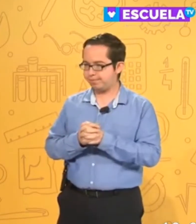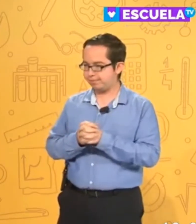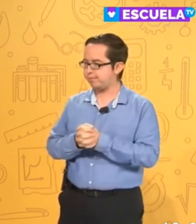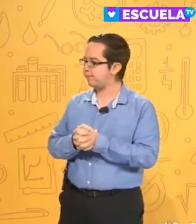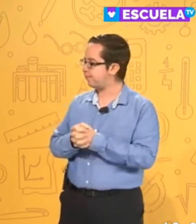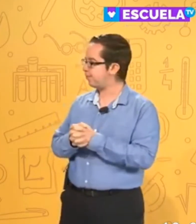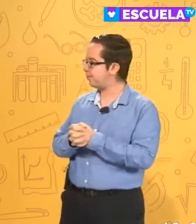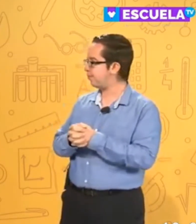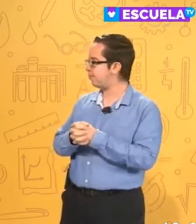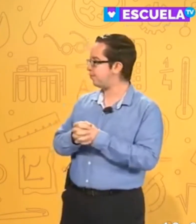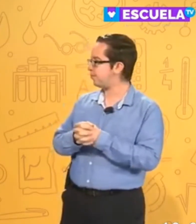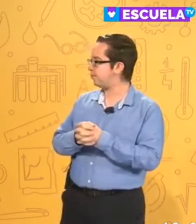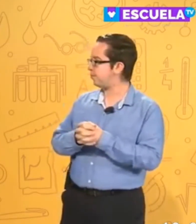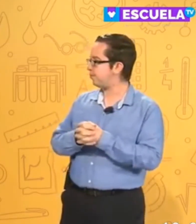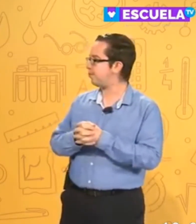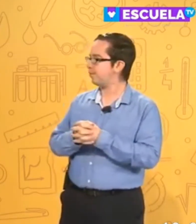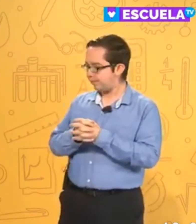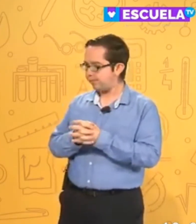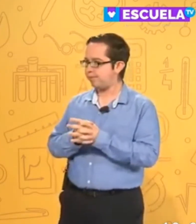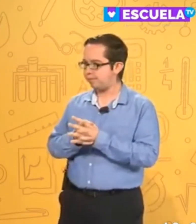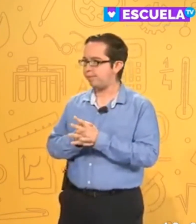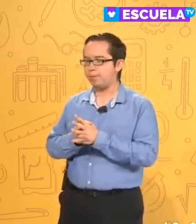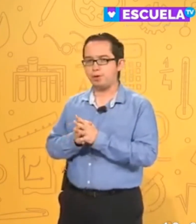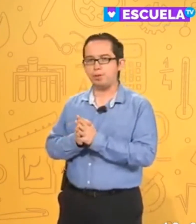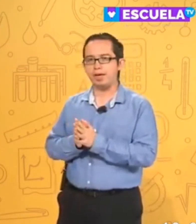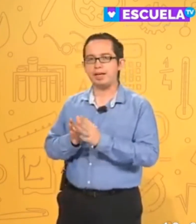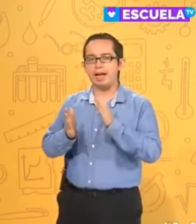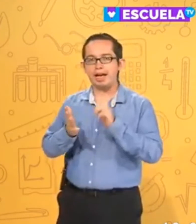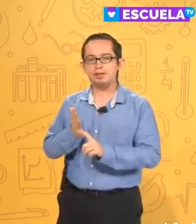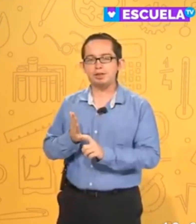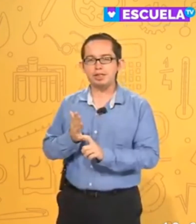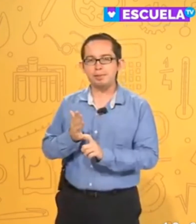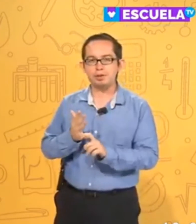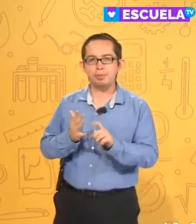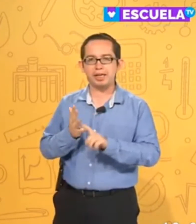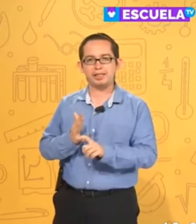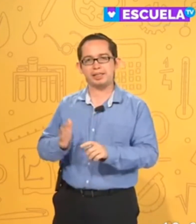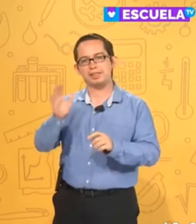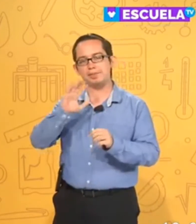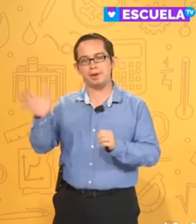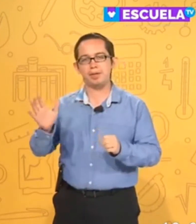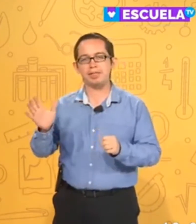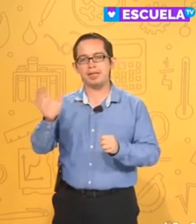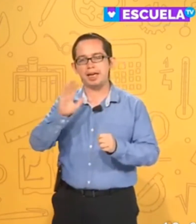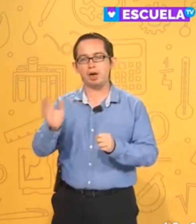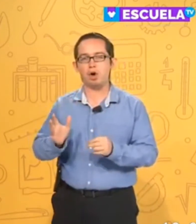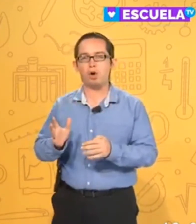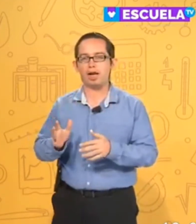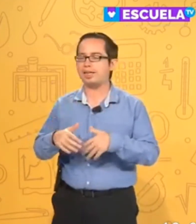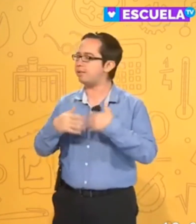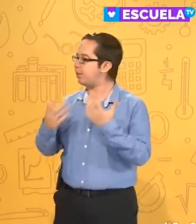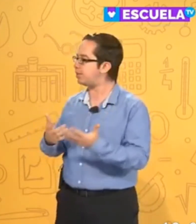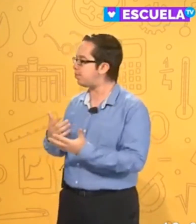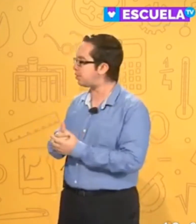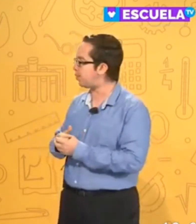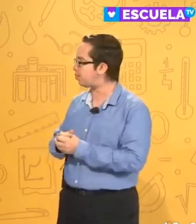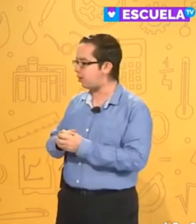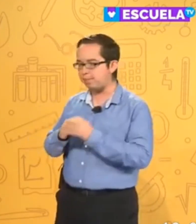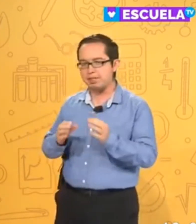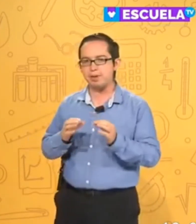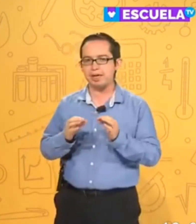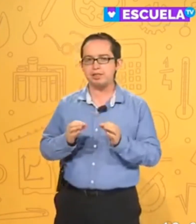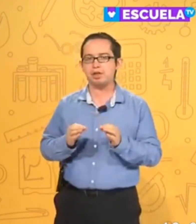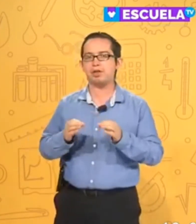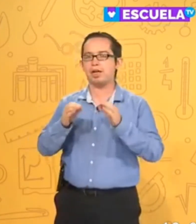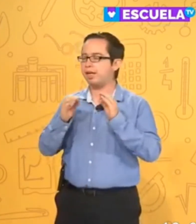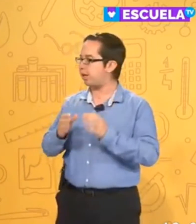utilizar también la palabra hi para saludar. Muy bien. Eso tenemos para decir simplemente el hola. ¿Qué te parece si empezamos con